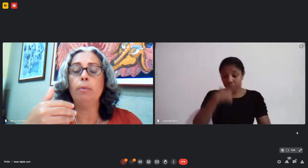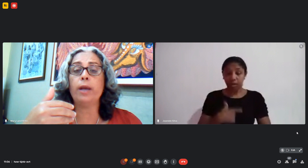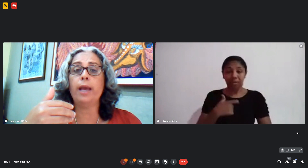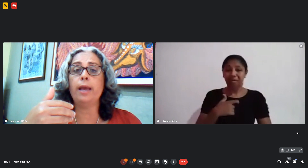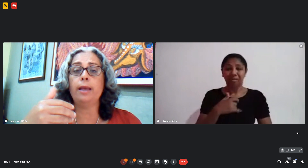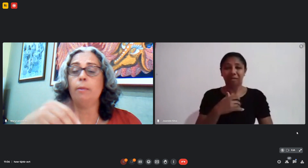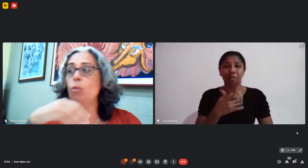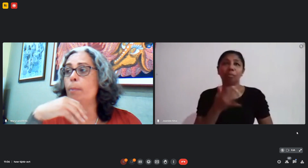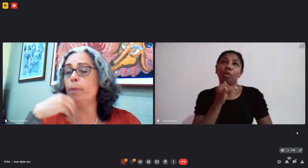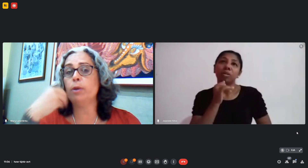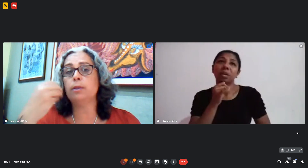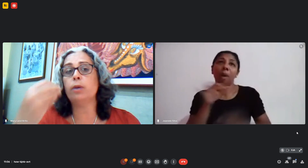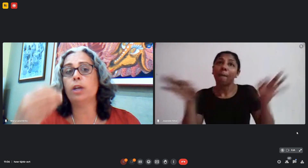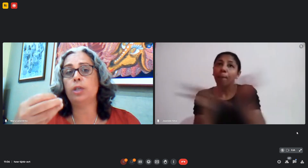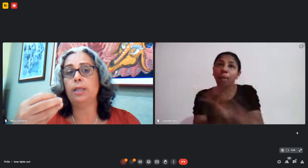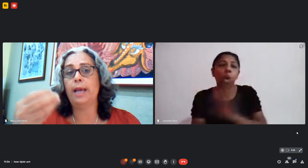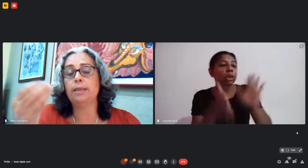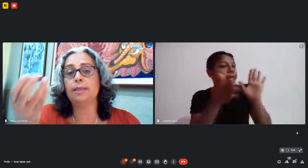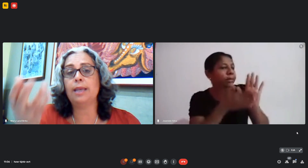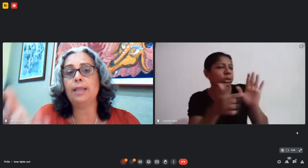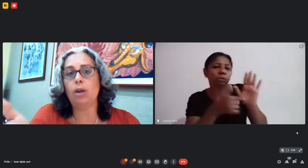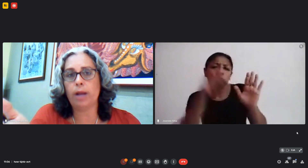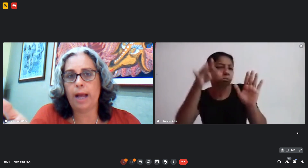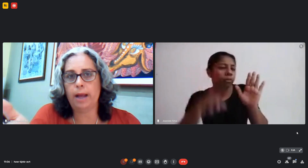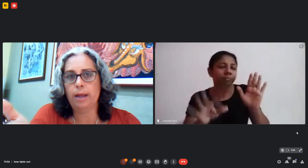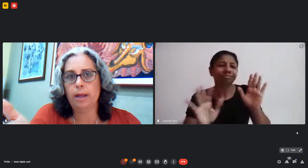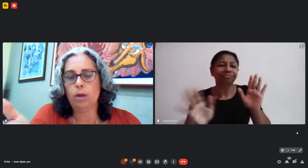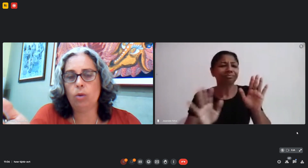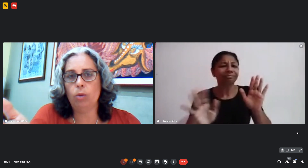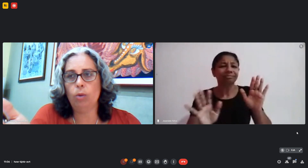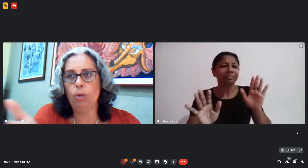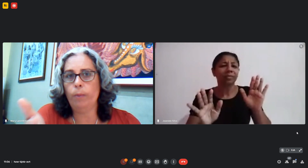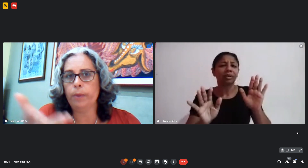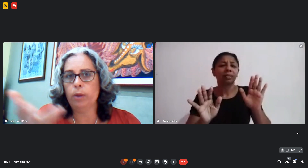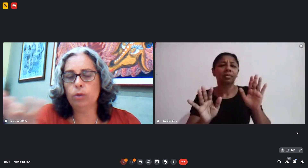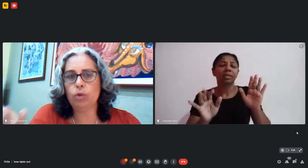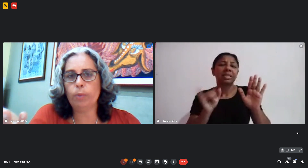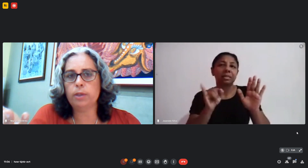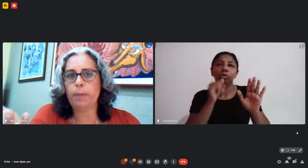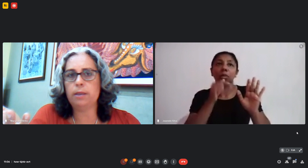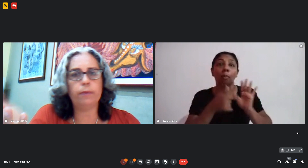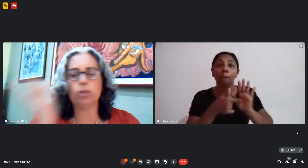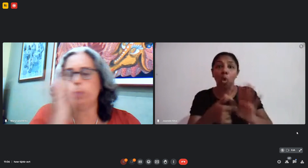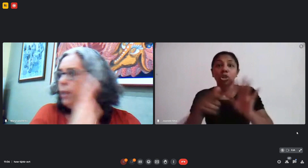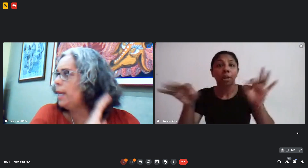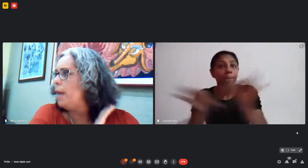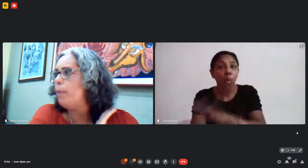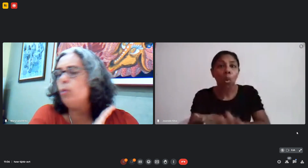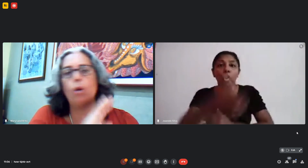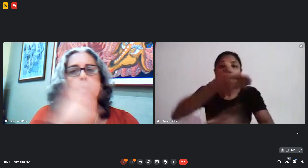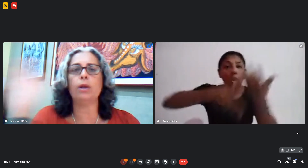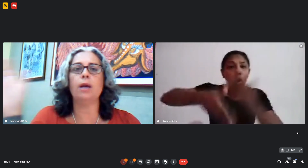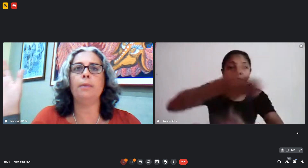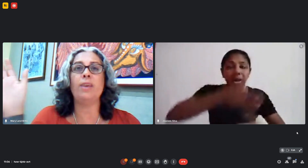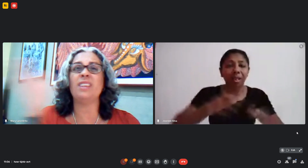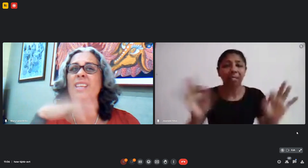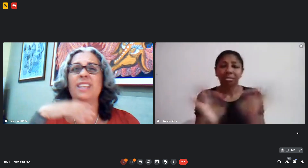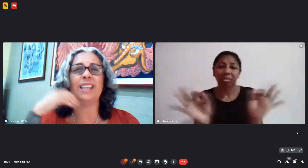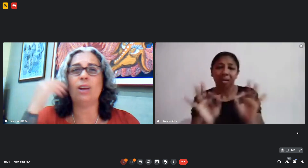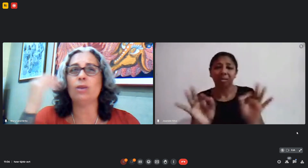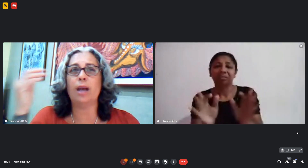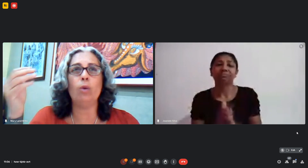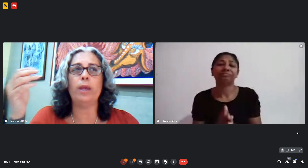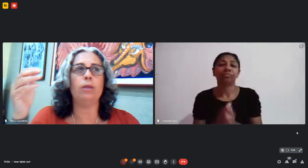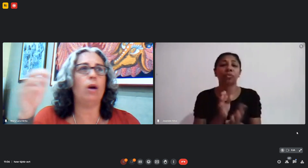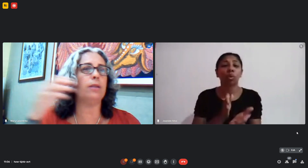porque uma proposição que a gente desse se dialogar com os grupos específicos poderia ir por um outro caminho e às vezes